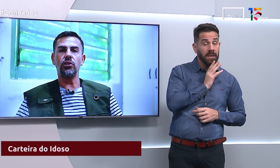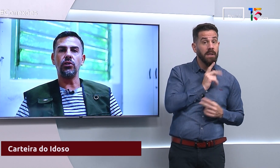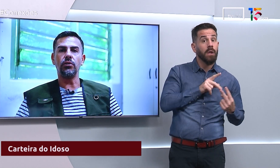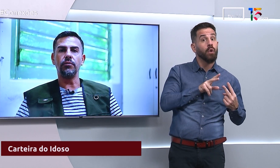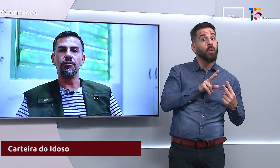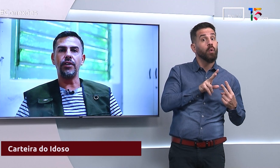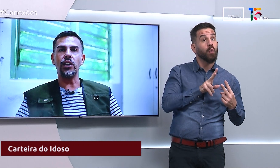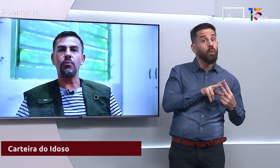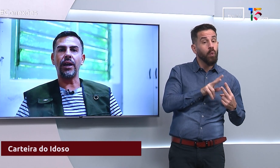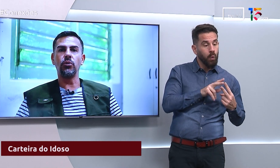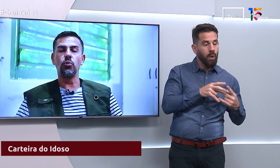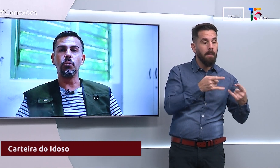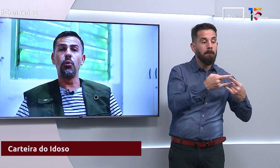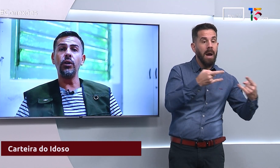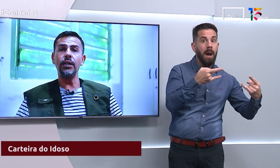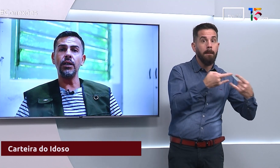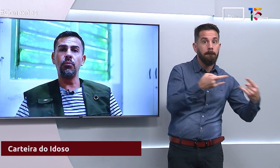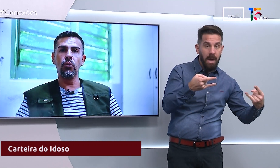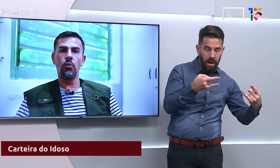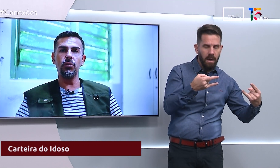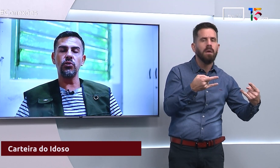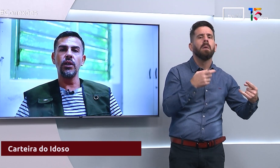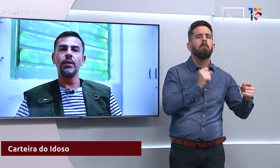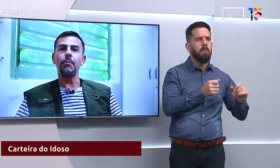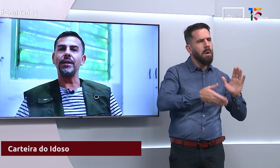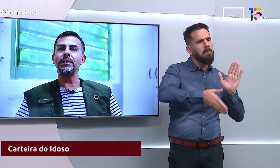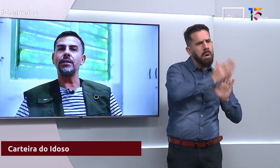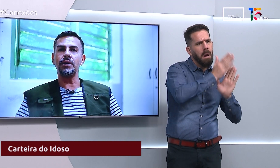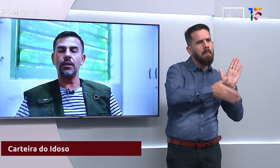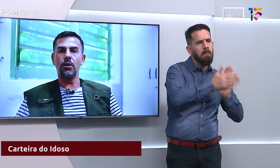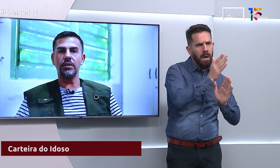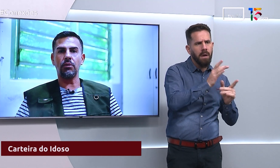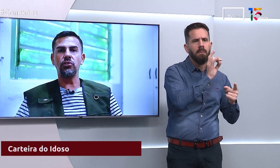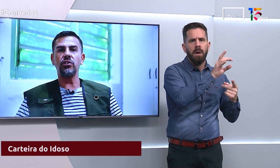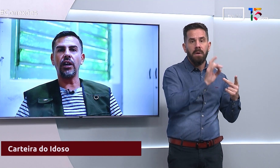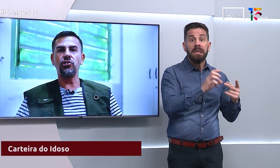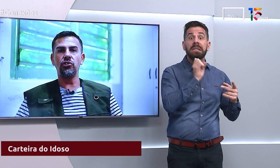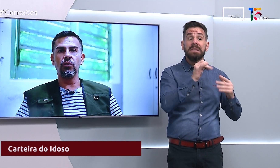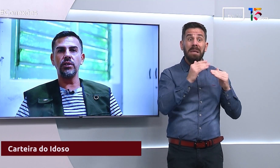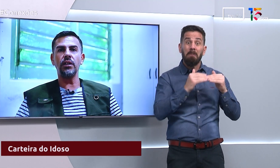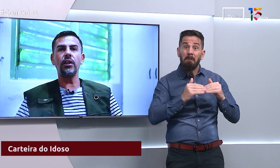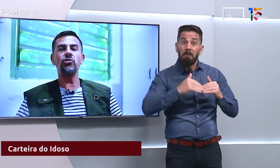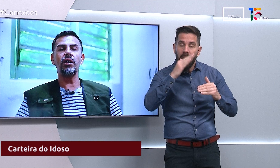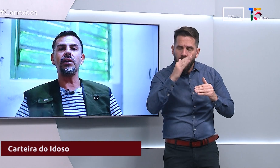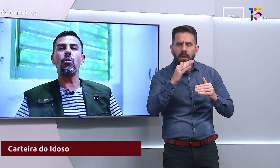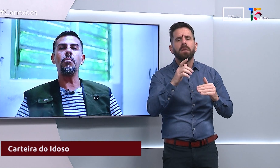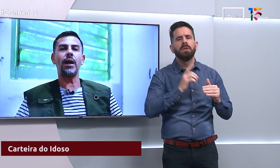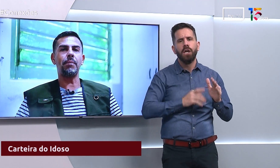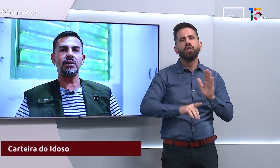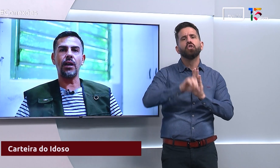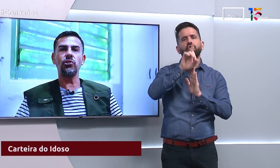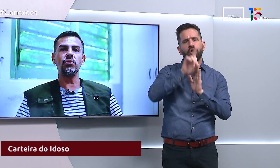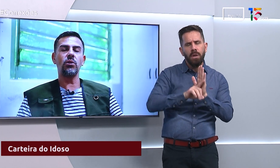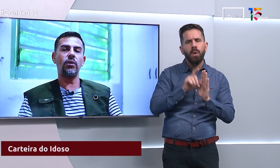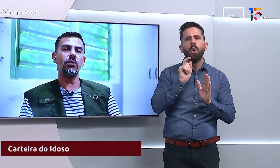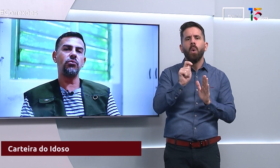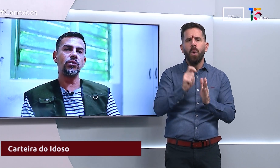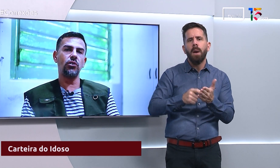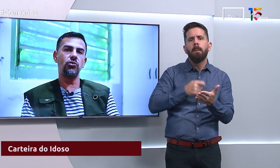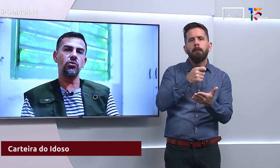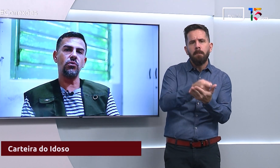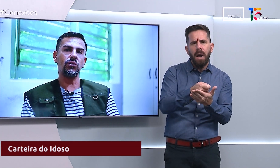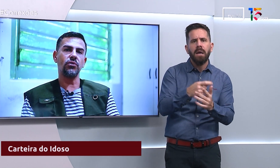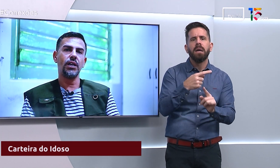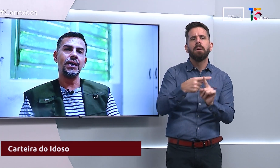de viagem para idoso por linha, por ônibus. Mas se excedeu essa quantidade de dois, ele tem direito a comprar a passagem com 50